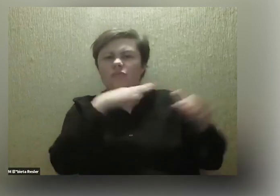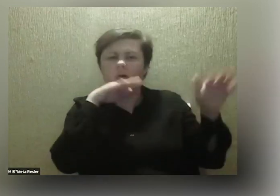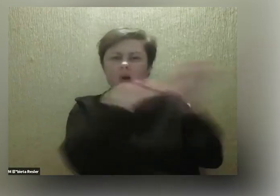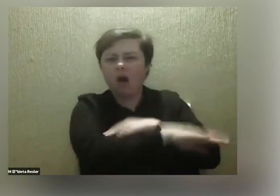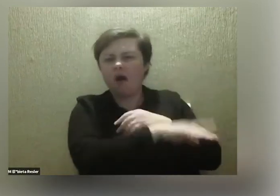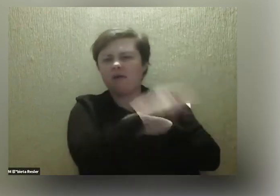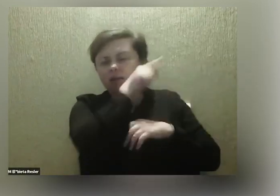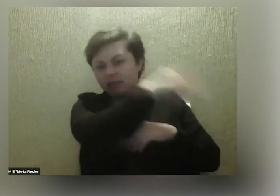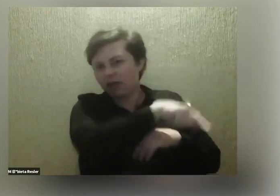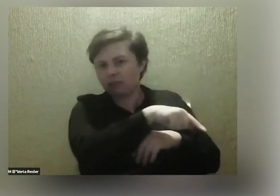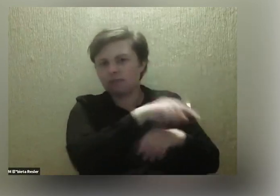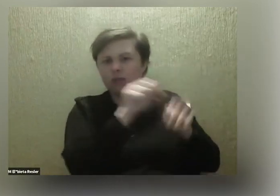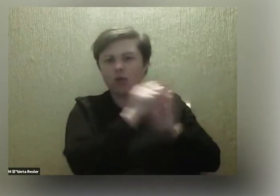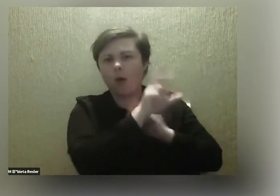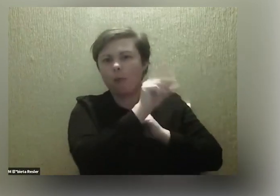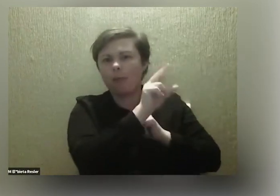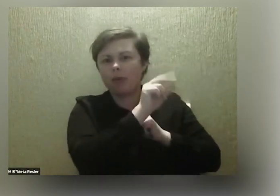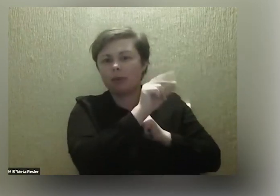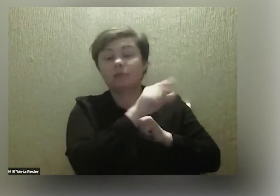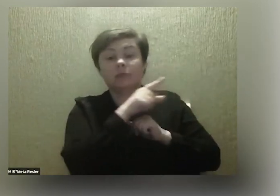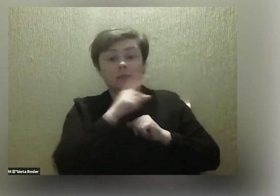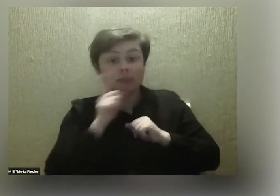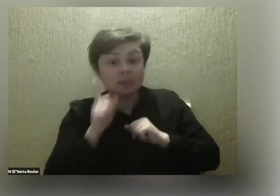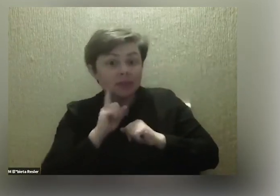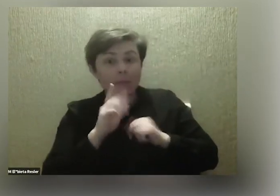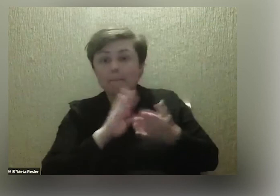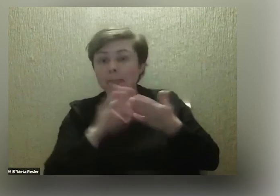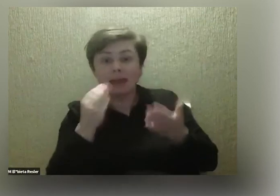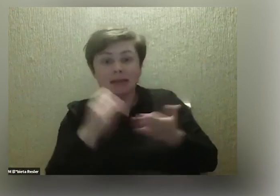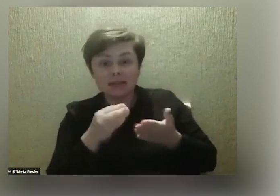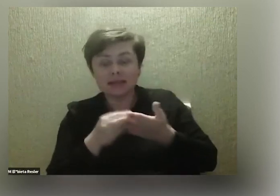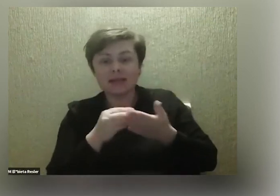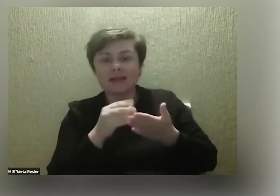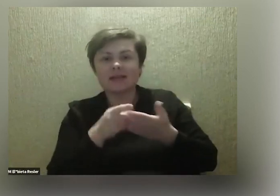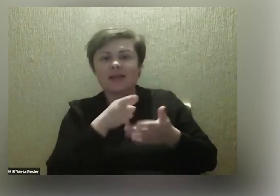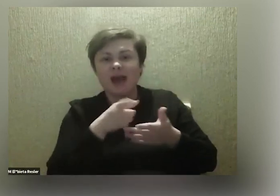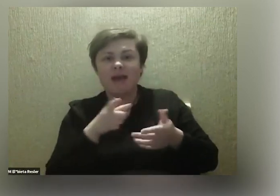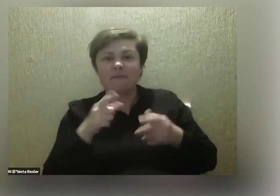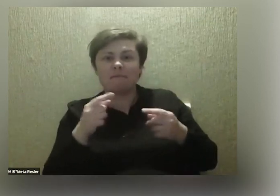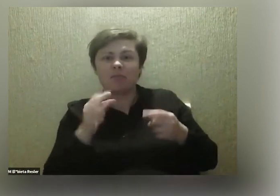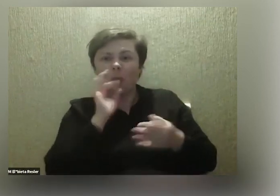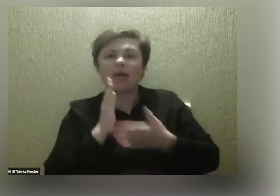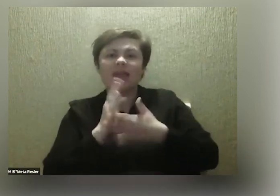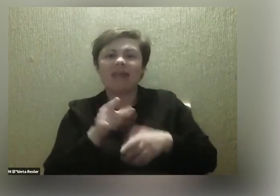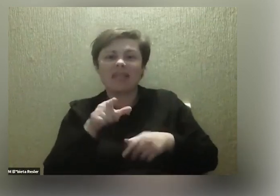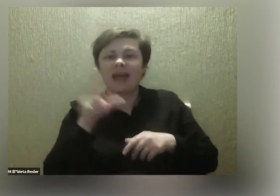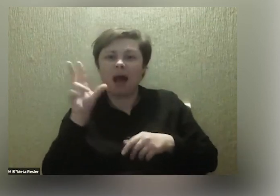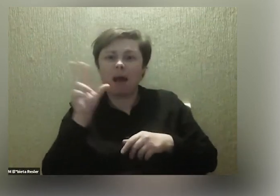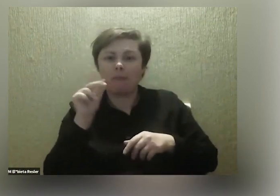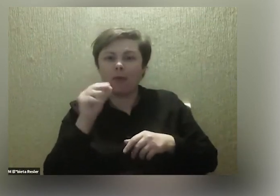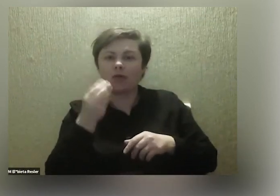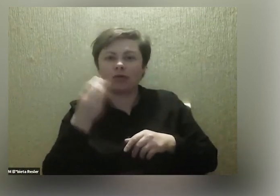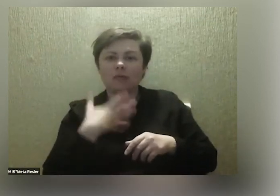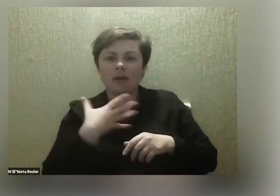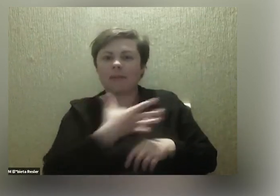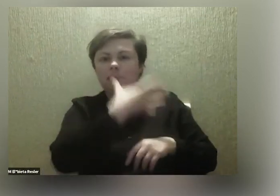czekają sobie. To bezcenne myślę, że też rada. Jak na poniedziałek zwłaszcza. Jeszcze można. Mamy co pięć dni, żeby się na